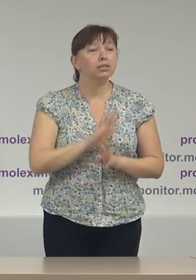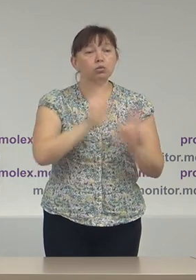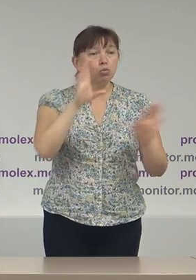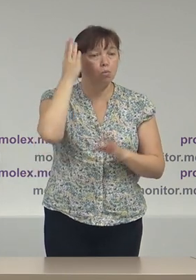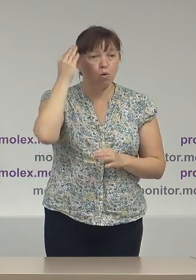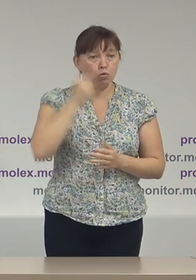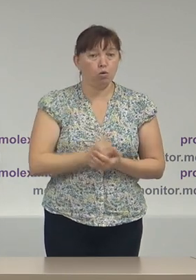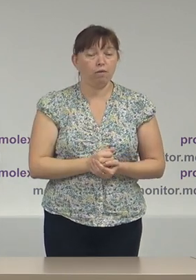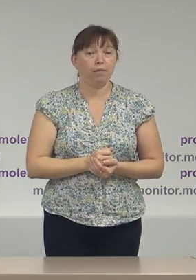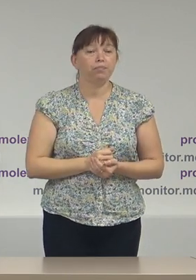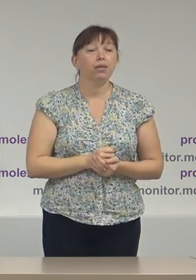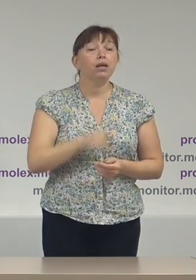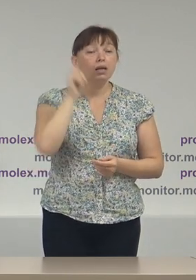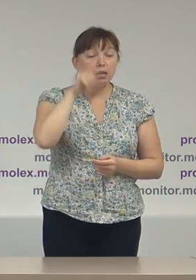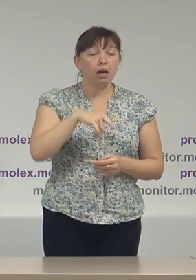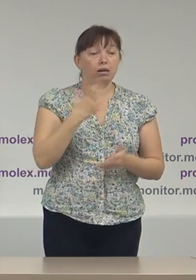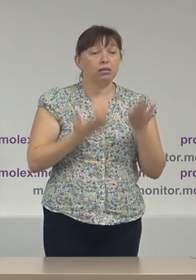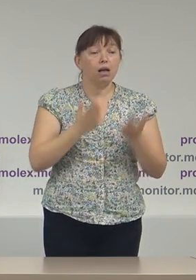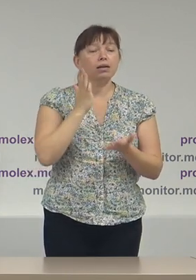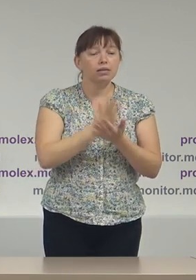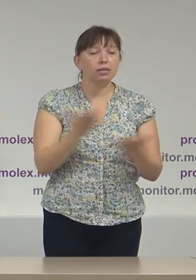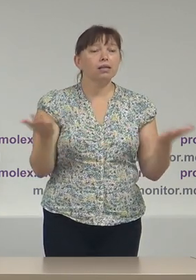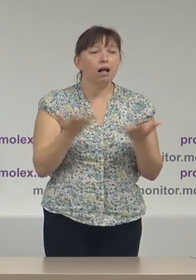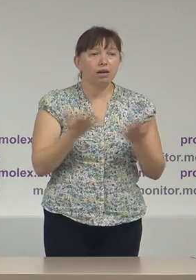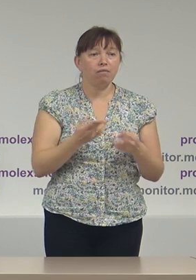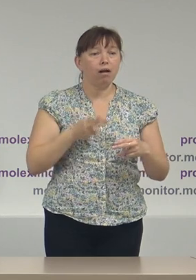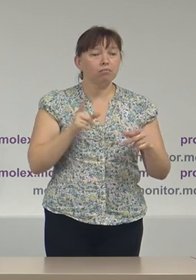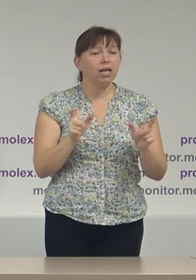Chiar dacă există anumite limitări,